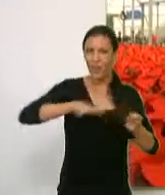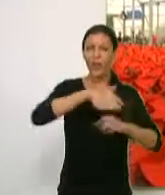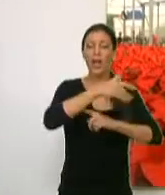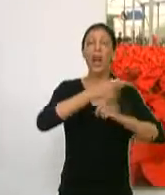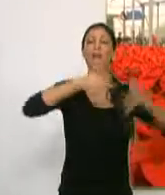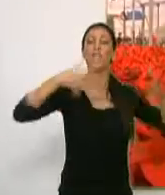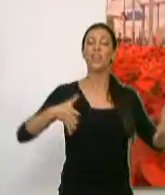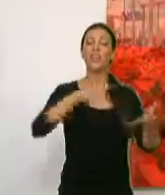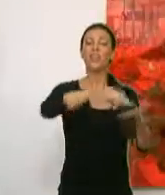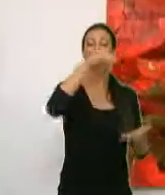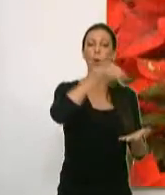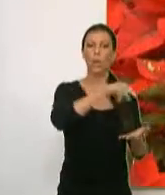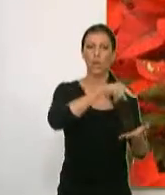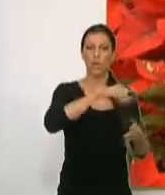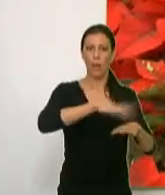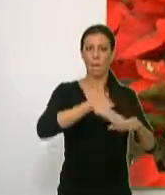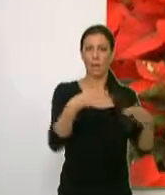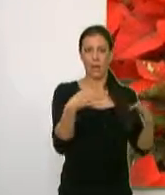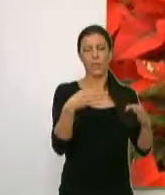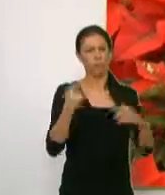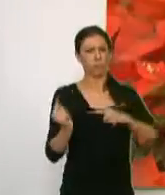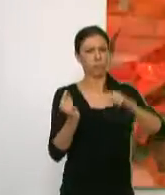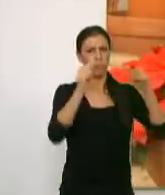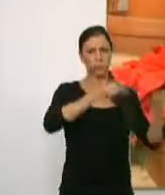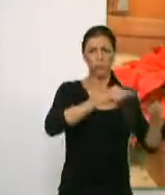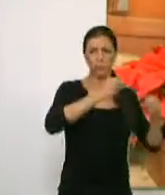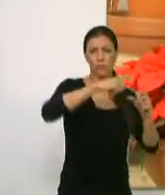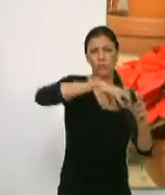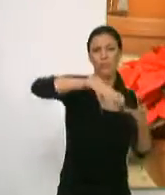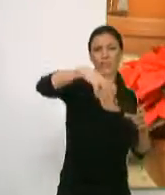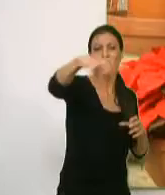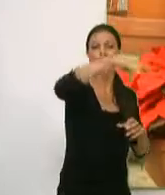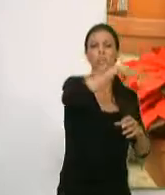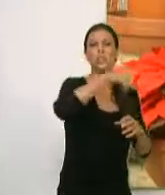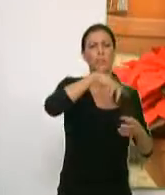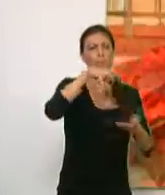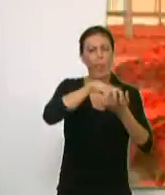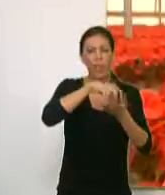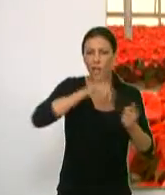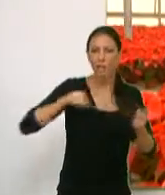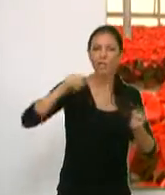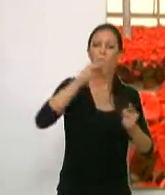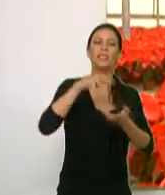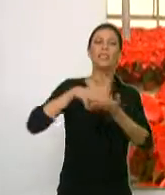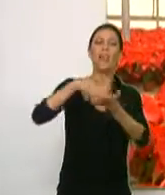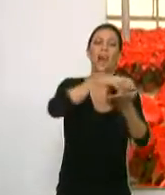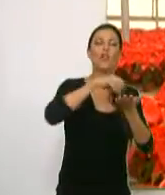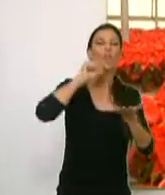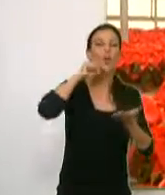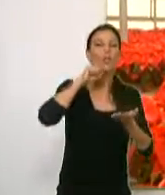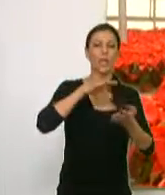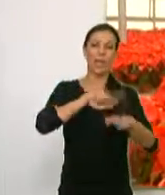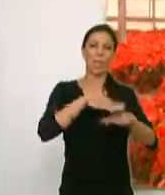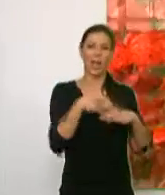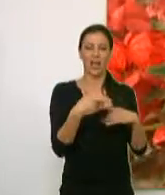en la avenida de Salobreña donde los operarios van a trasladarse posteriormente al centro y seguidamente al barrio de